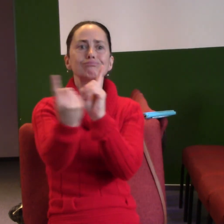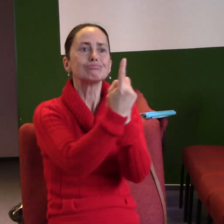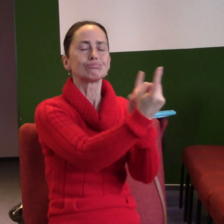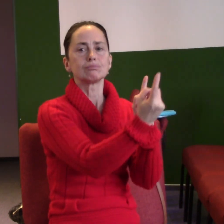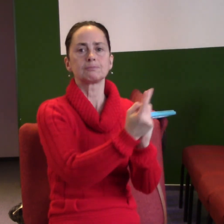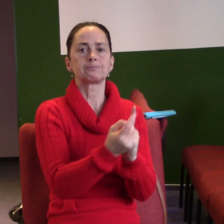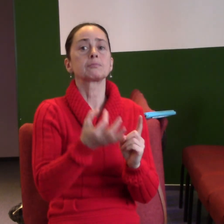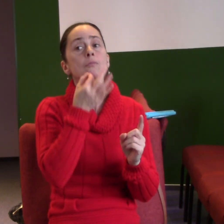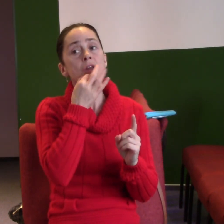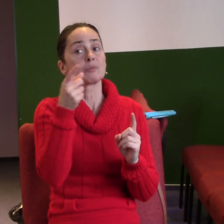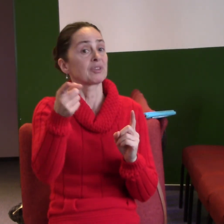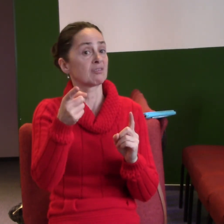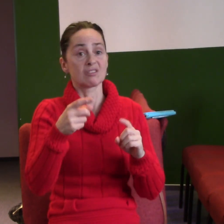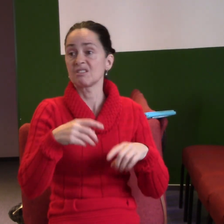radost v sobě necítíš, vůbec se netráp.